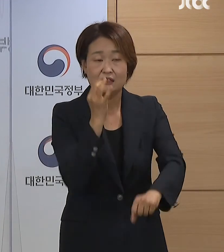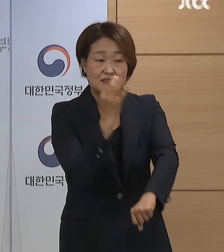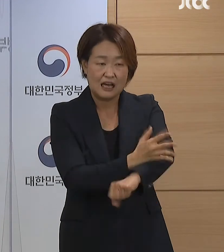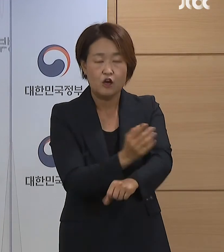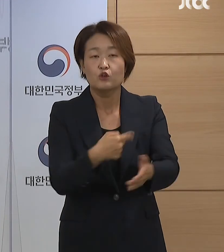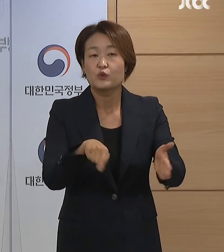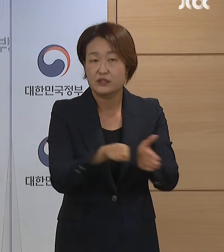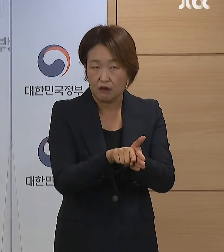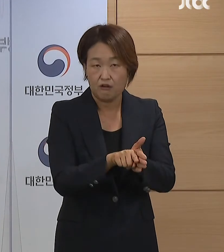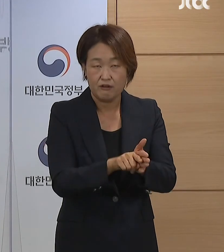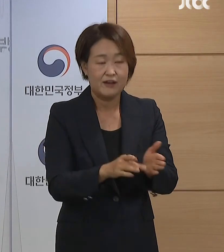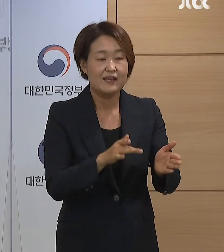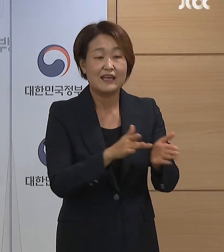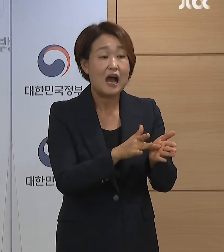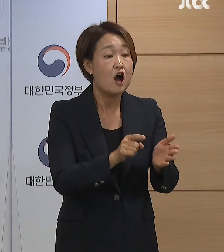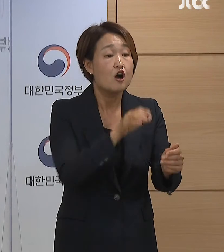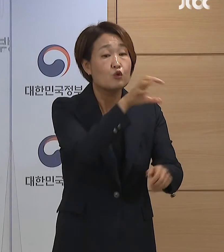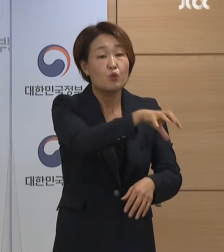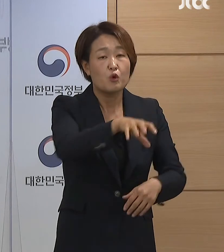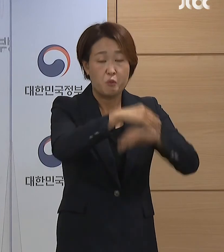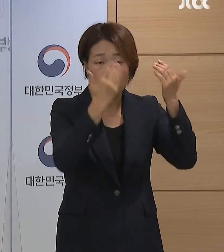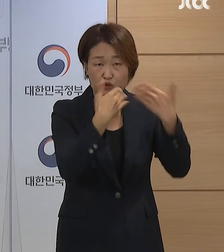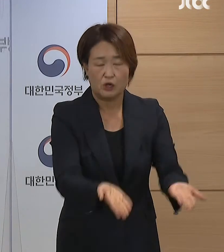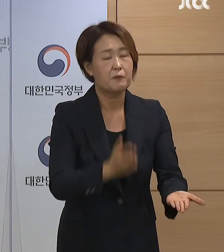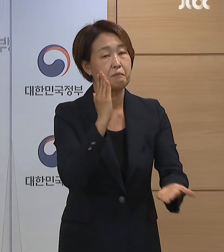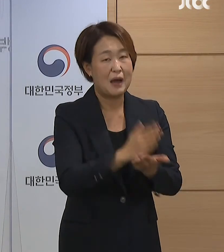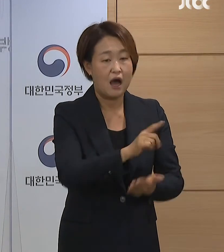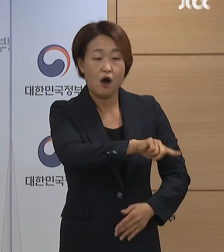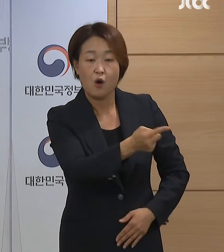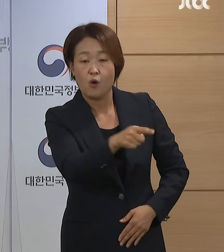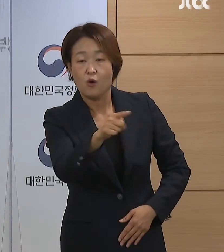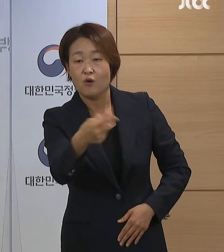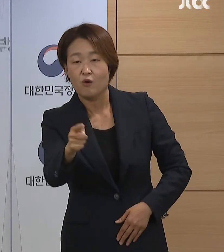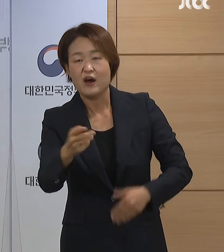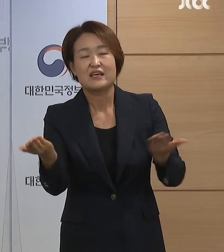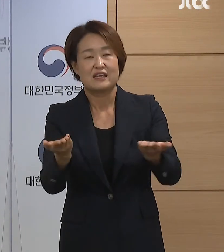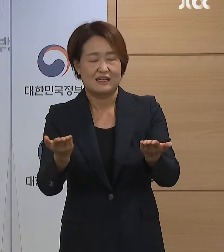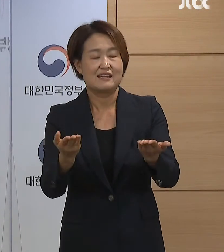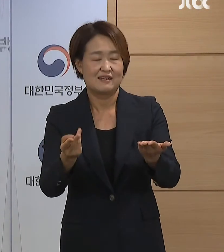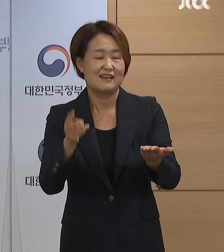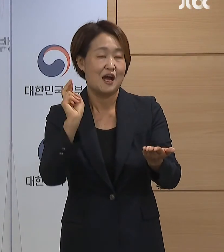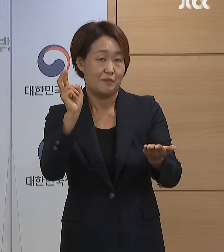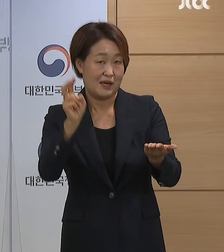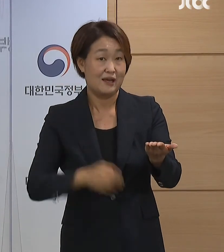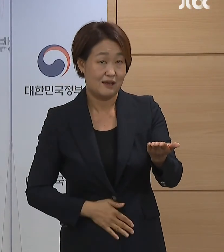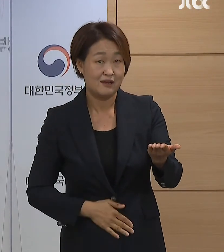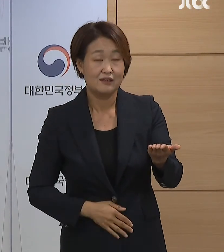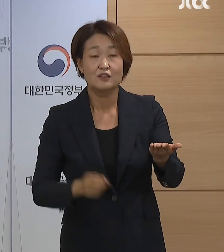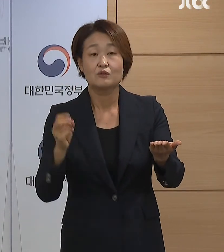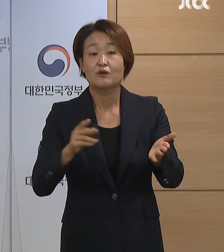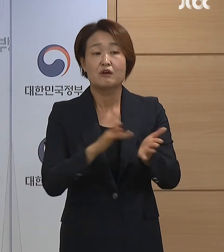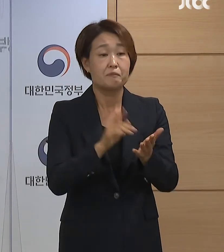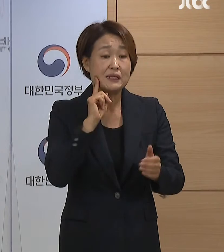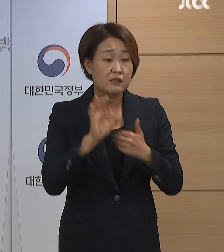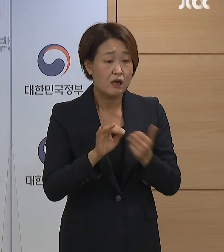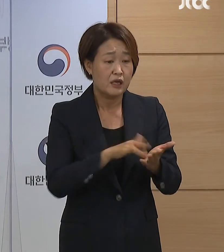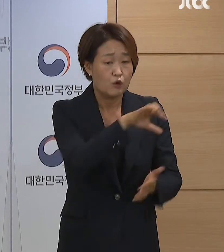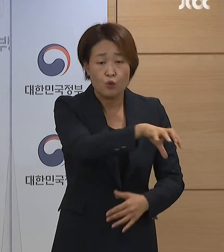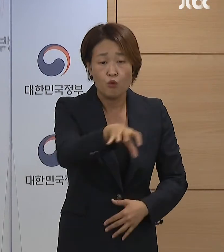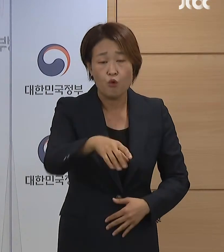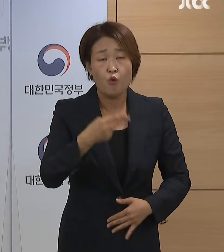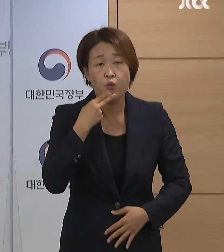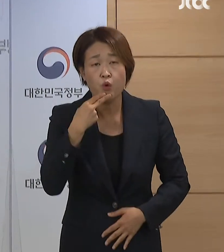단권 약국을 운영하도록 하겠습니다. 연휴 기간 동안 주변에 처방 가능한 병의원과 약국이 없을 경우에는